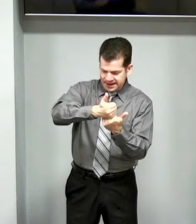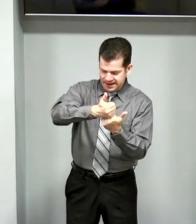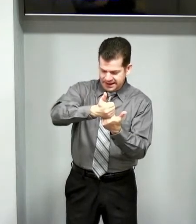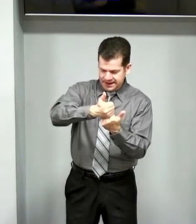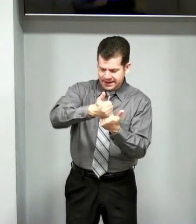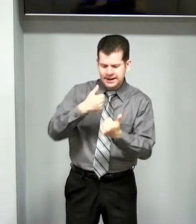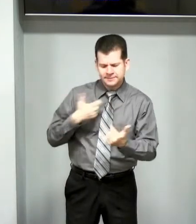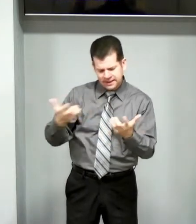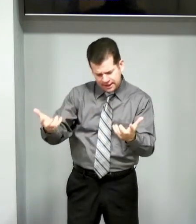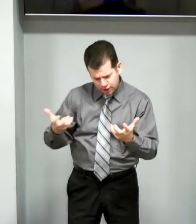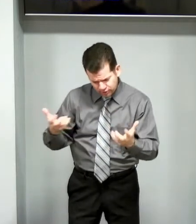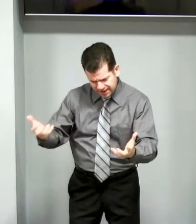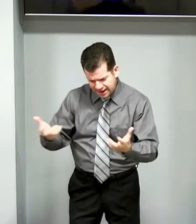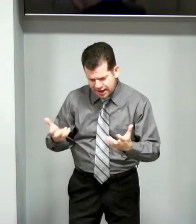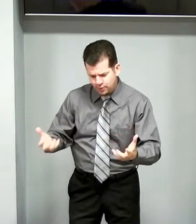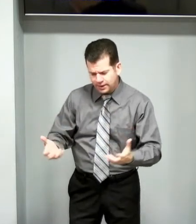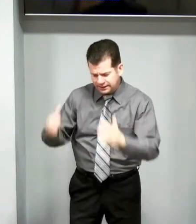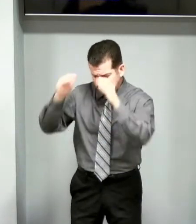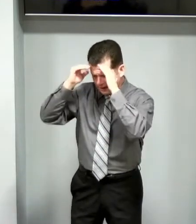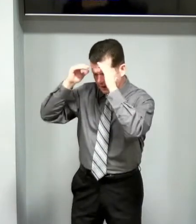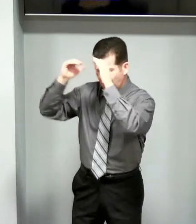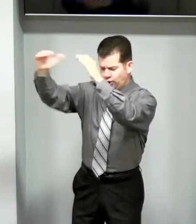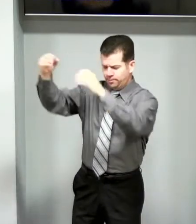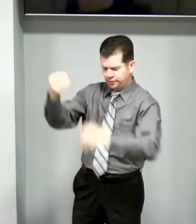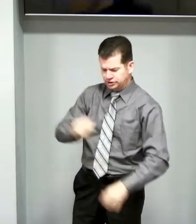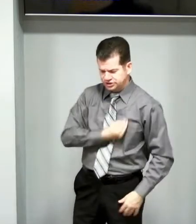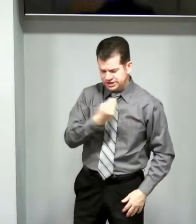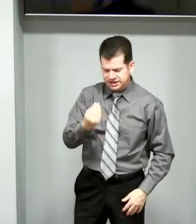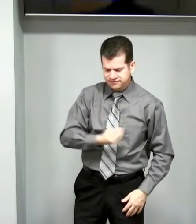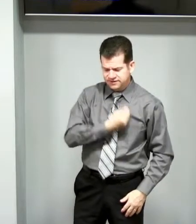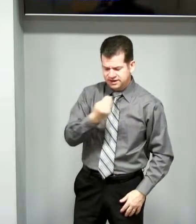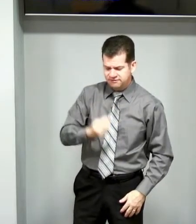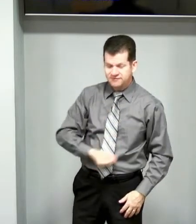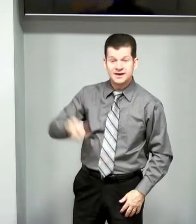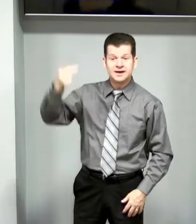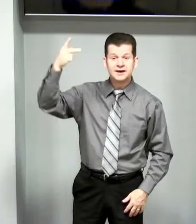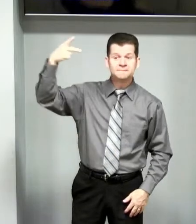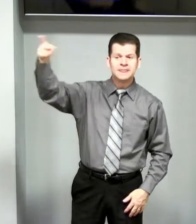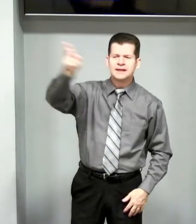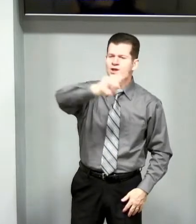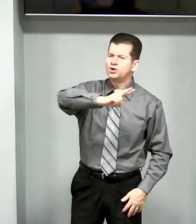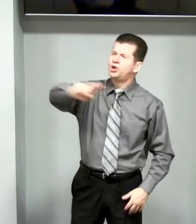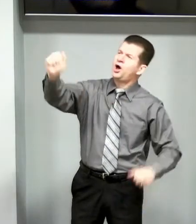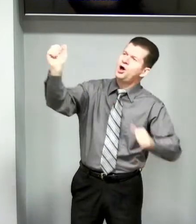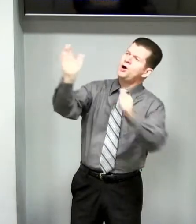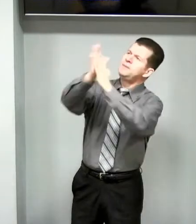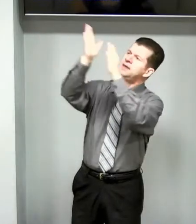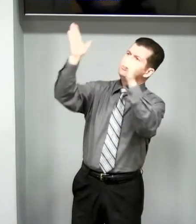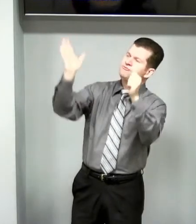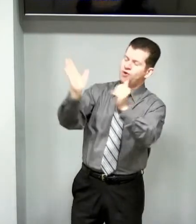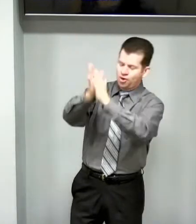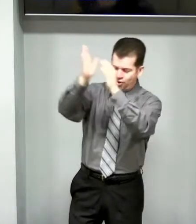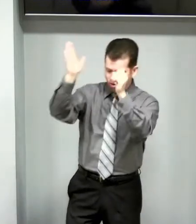Eu quero, então, por ti viver, teu nome vou